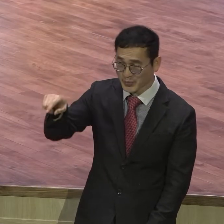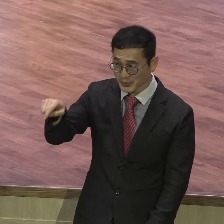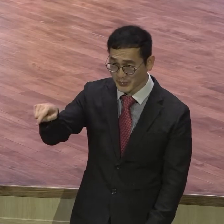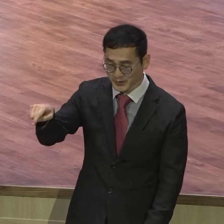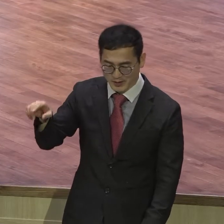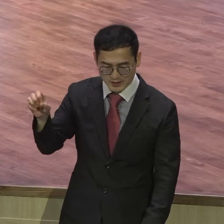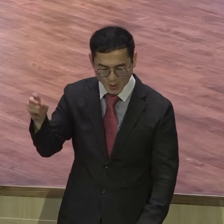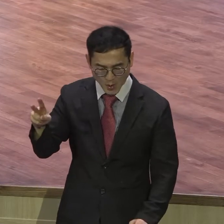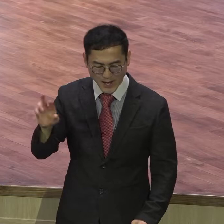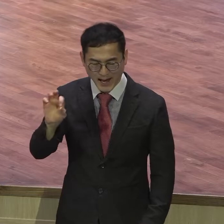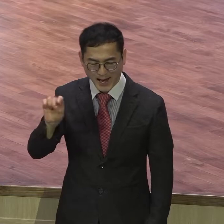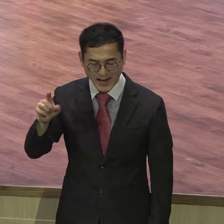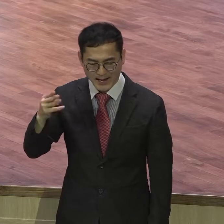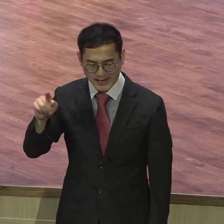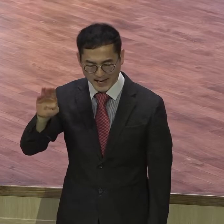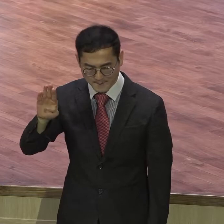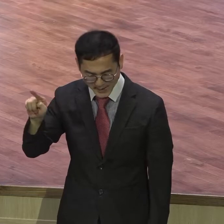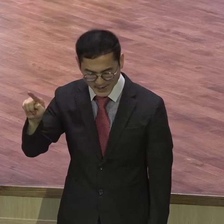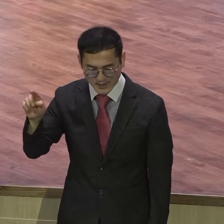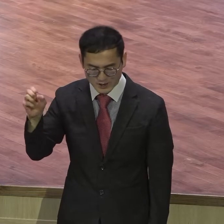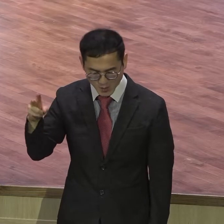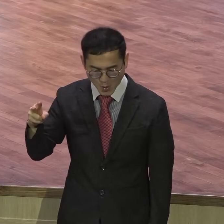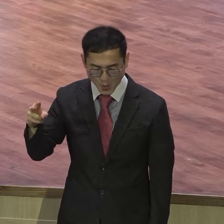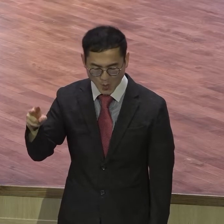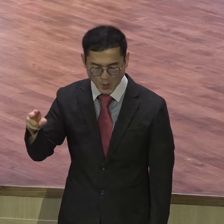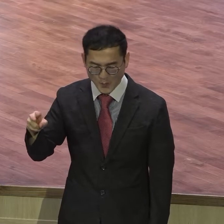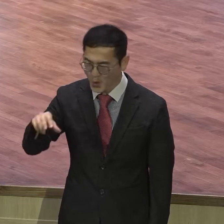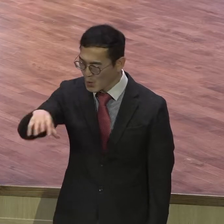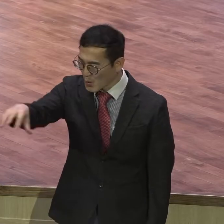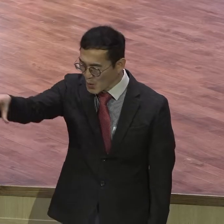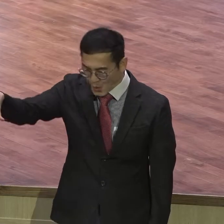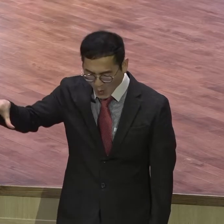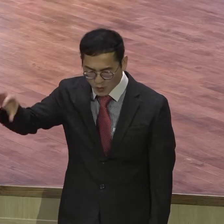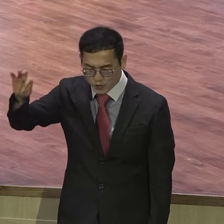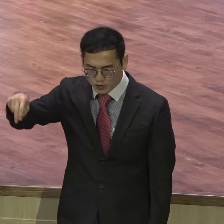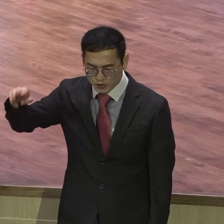해변과 가난 족속의 땅과 네바논과 큰강 유브라드까지 가라.